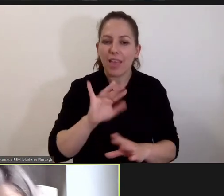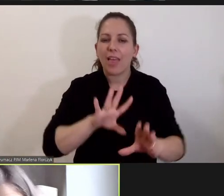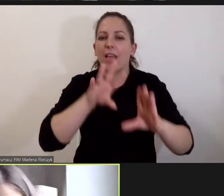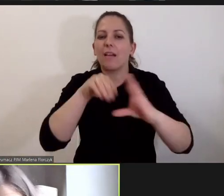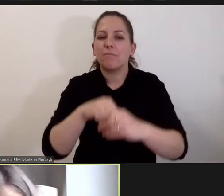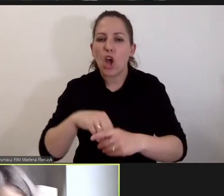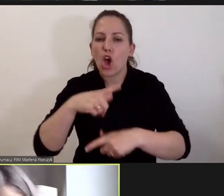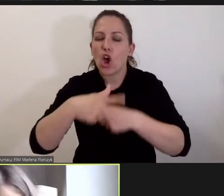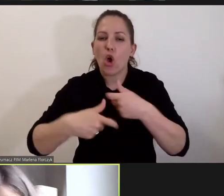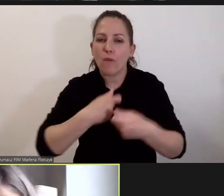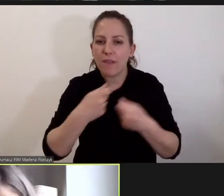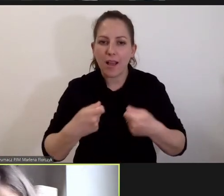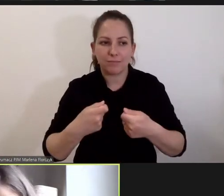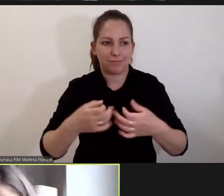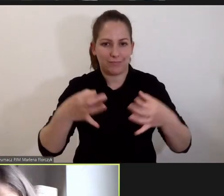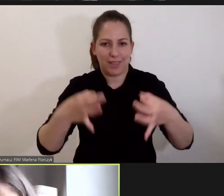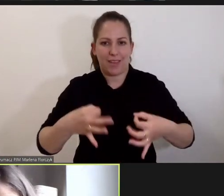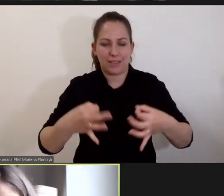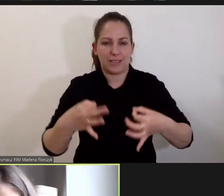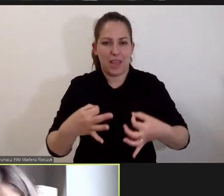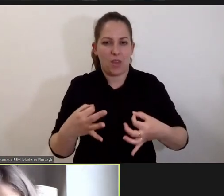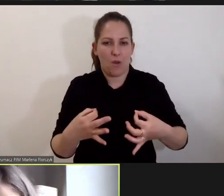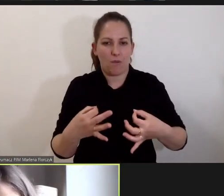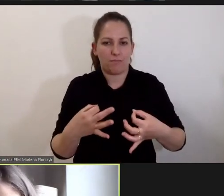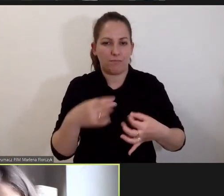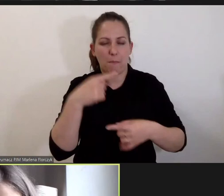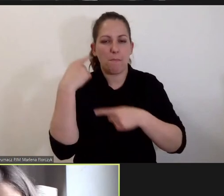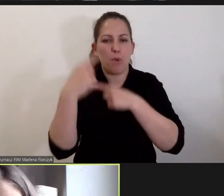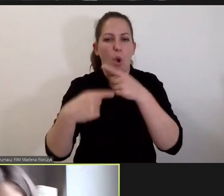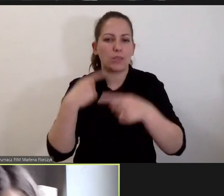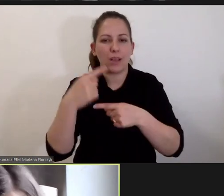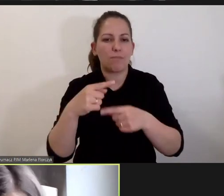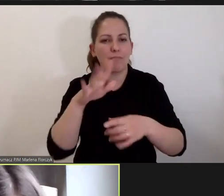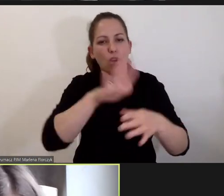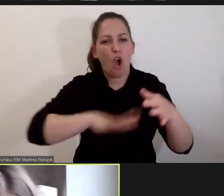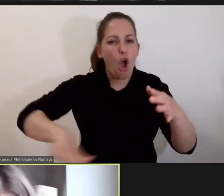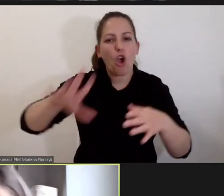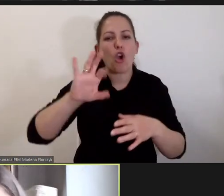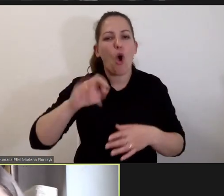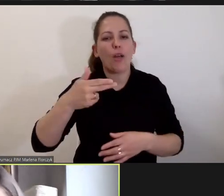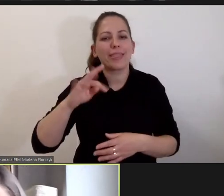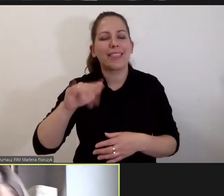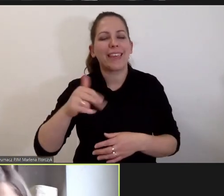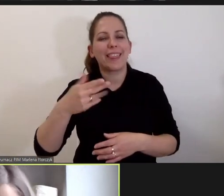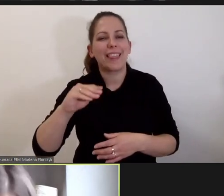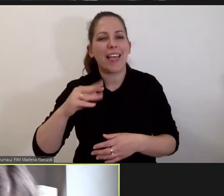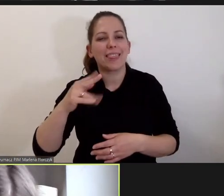rozwiązania, które istnieją w procedurze kontynentalnej, na przykład polskiej.